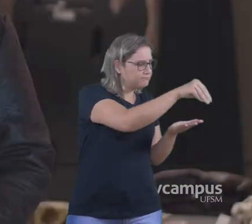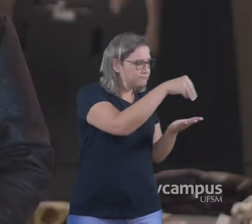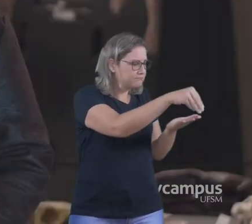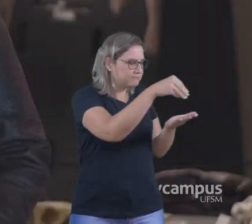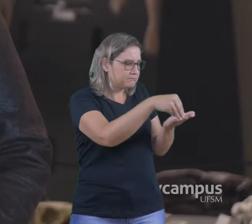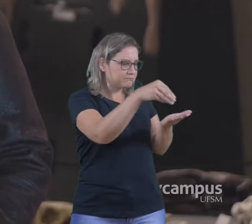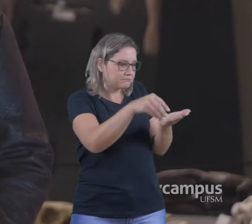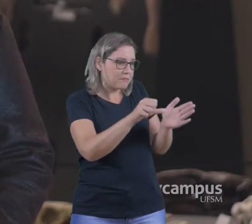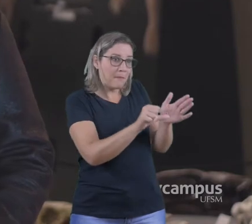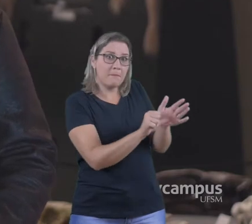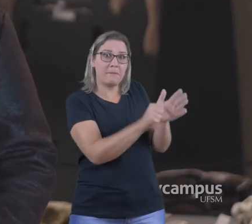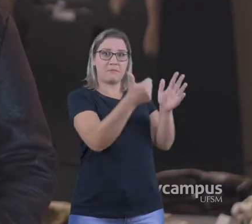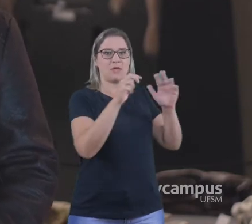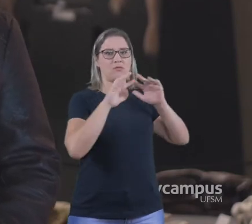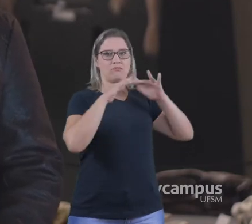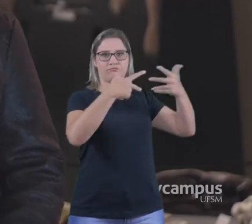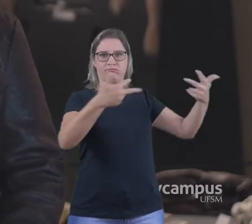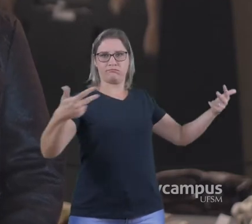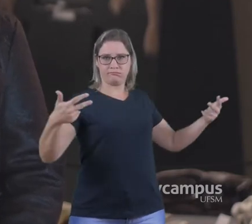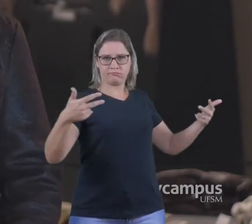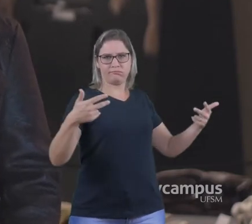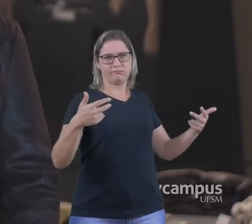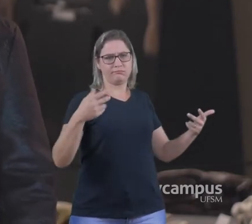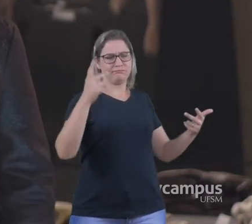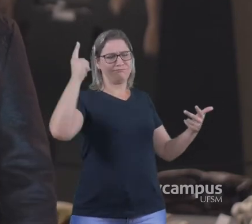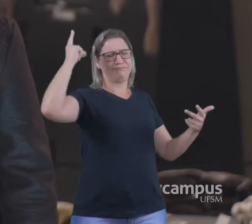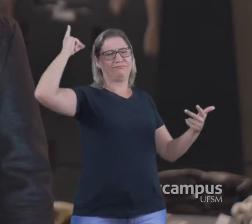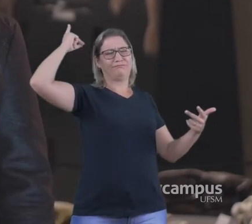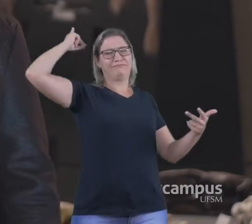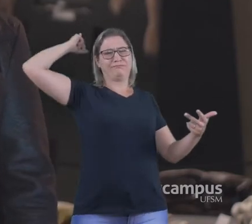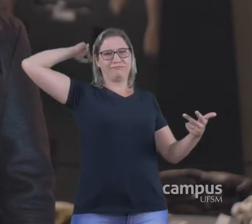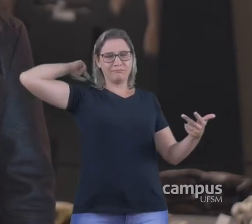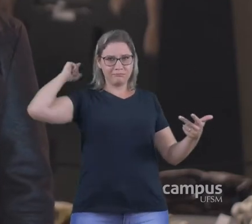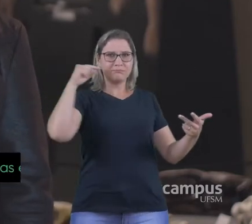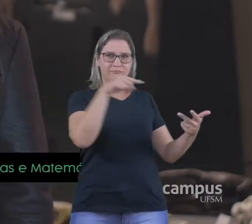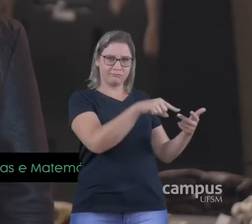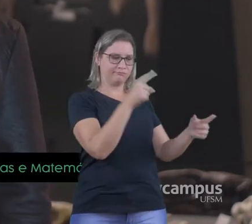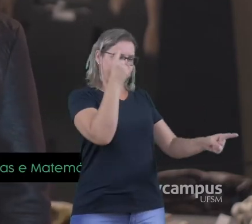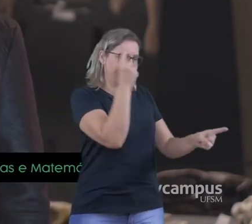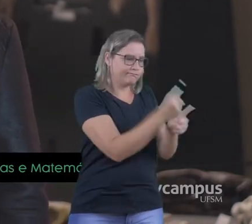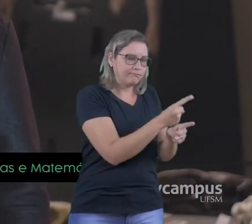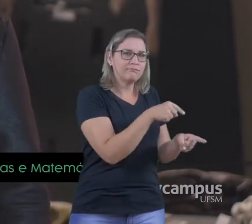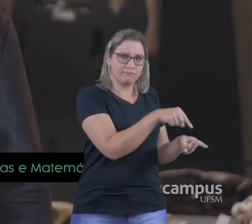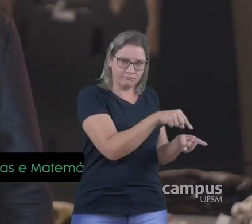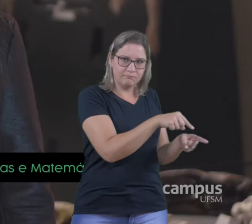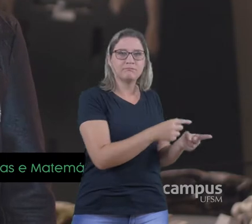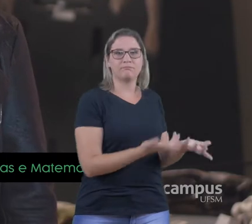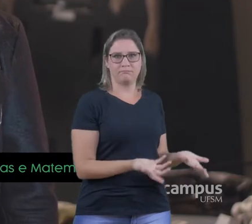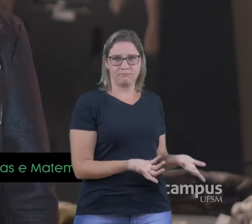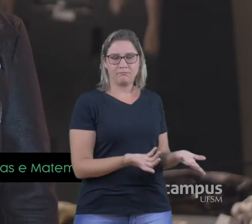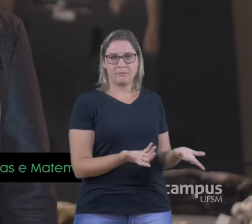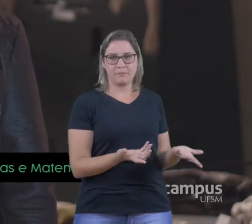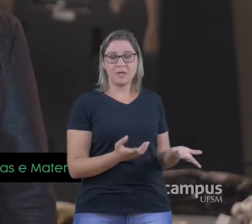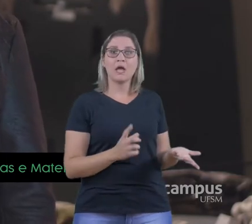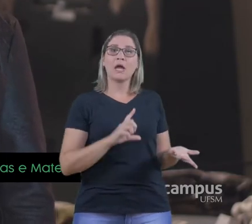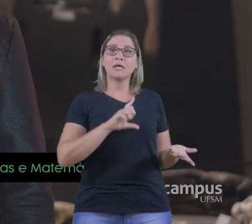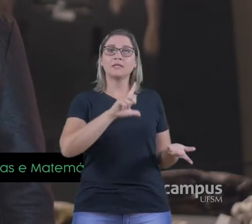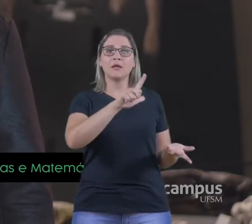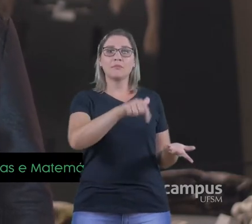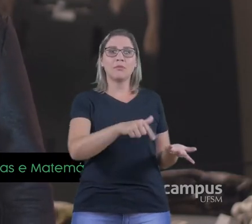demarcado como um dos primeiros mamíferos registrados Dos mamíferos mais antigos E a gente soube que foi